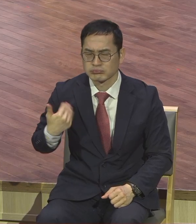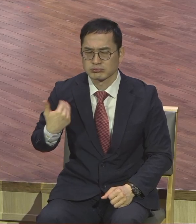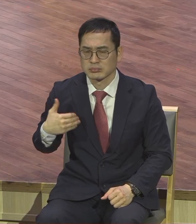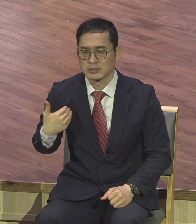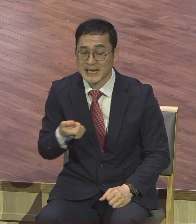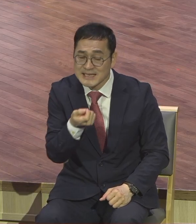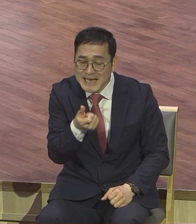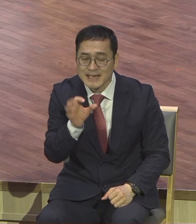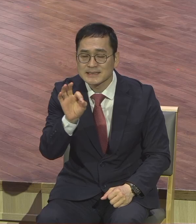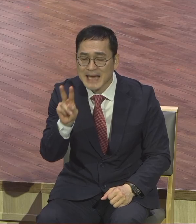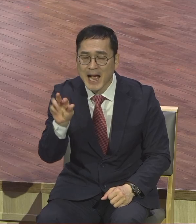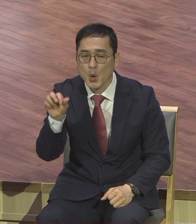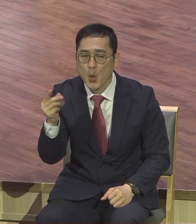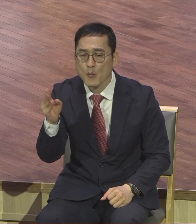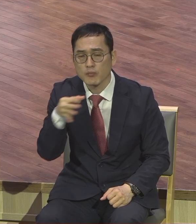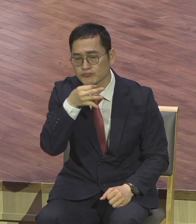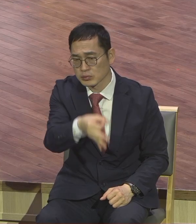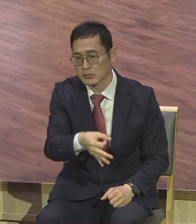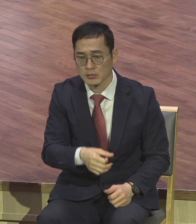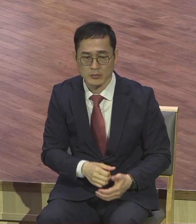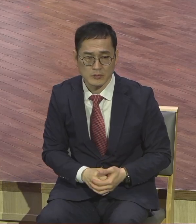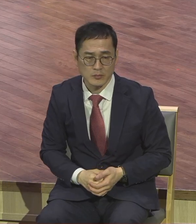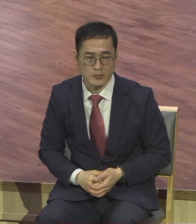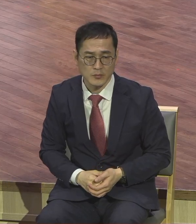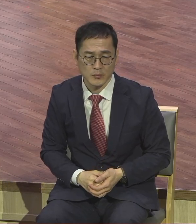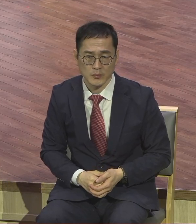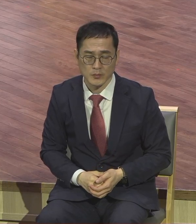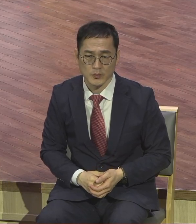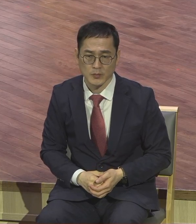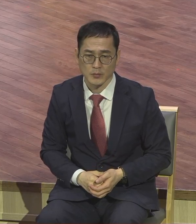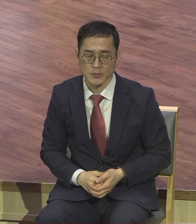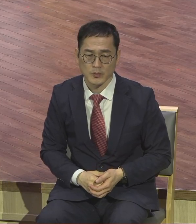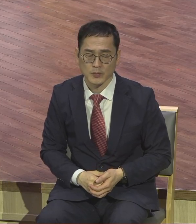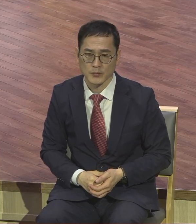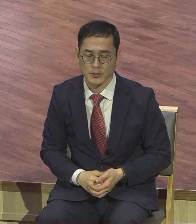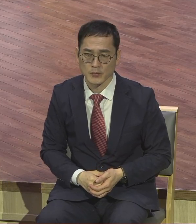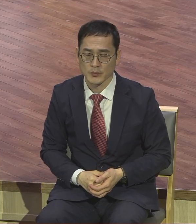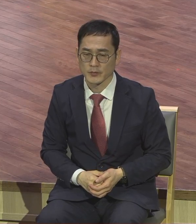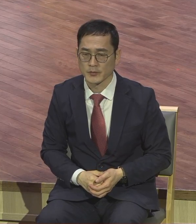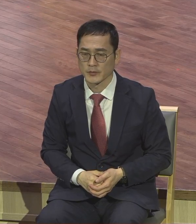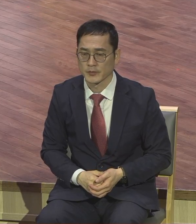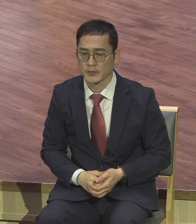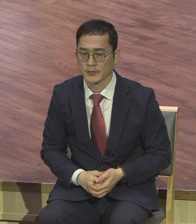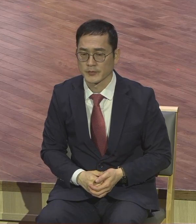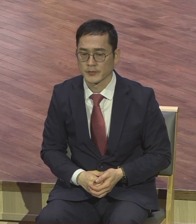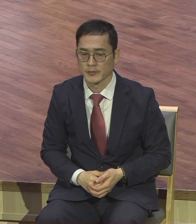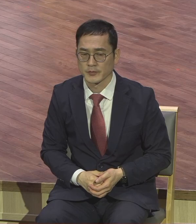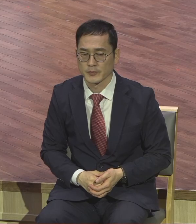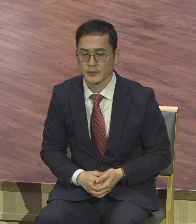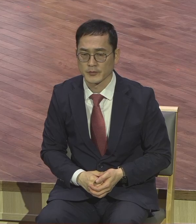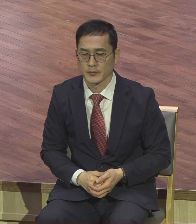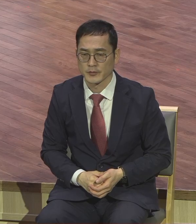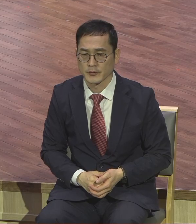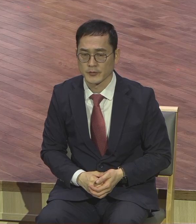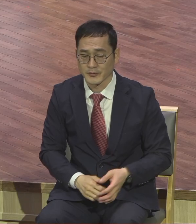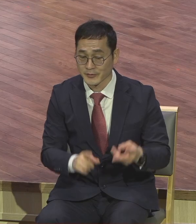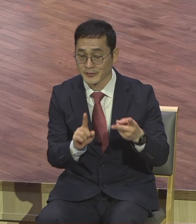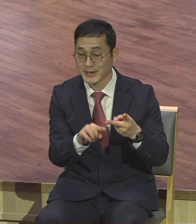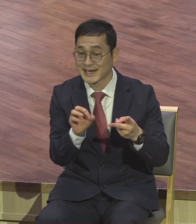어떤 추측이 있었는지 알 수 없지만 어떤 추측을 했는지 몰라도 작은 야고보가 그렇게